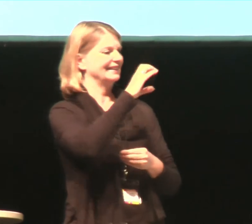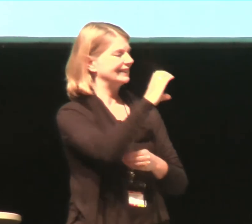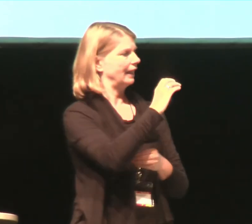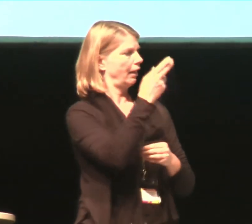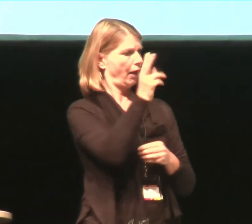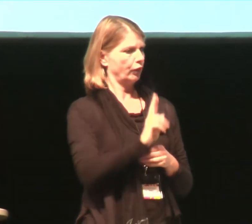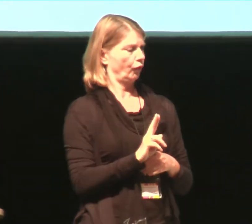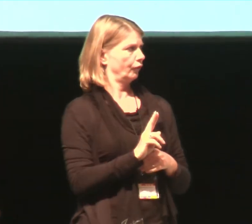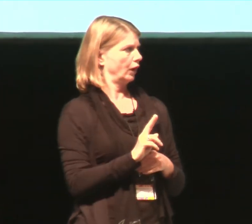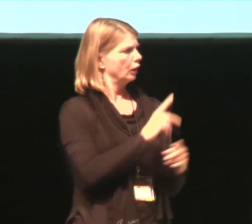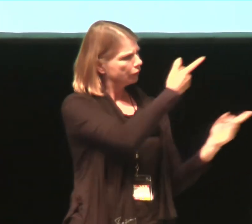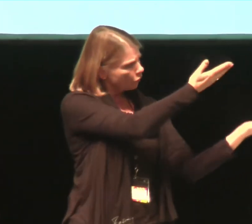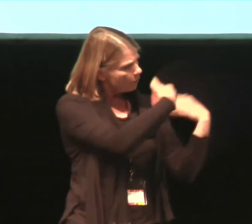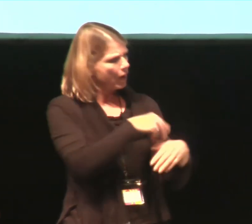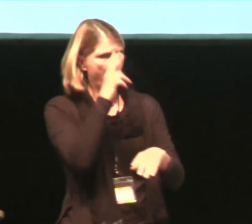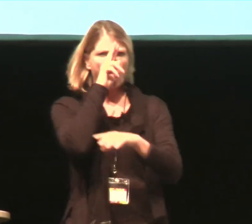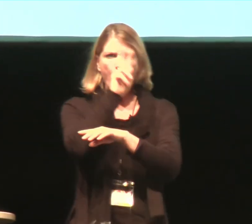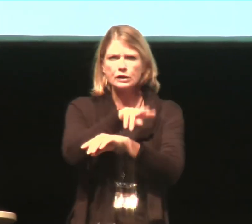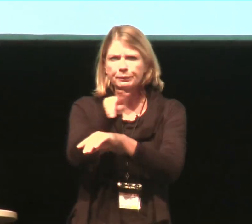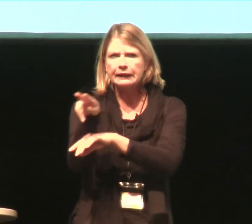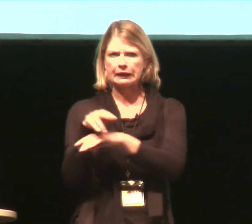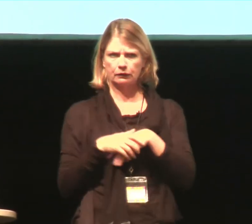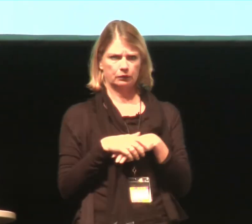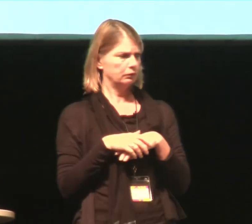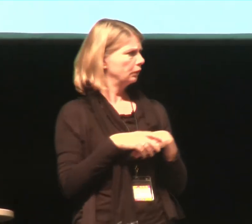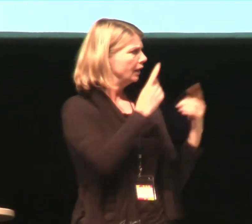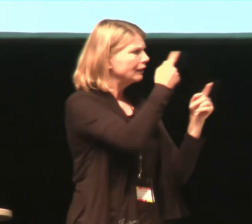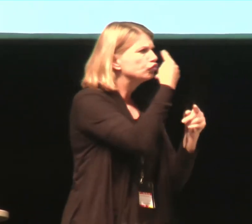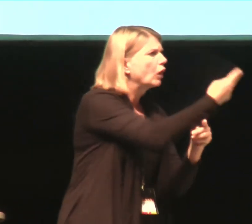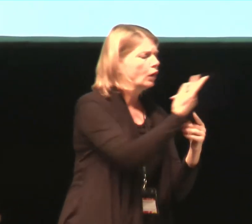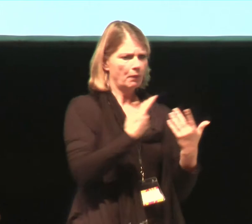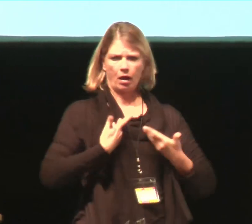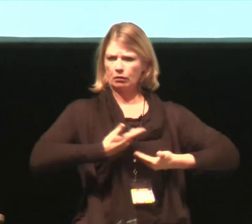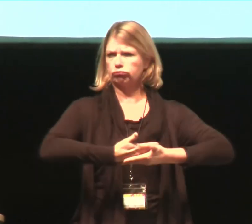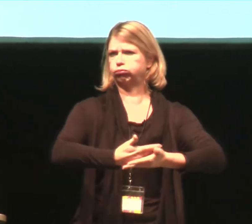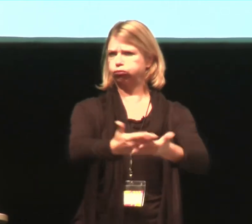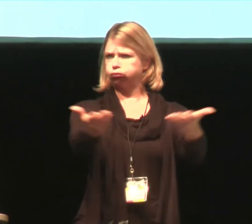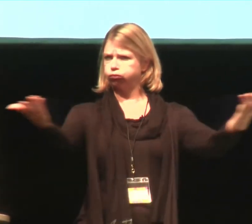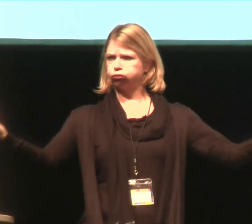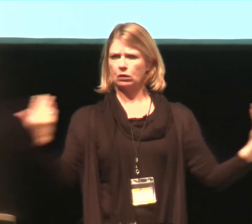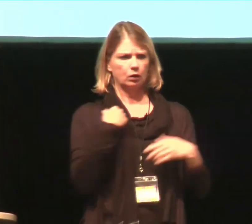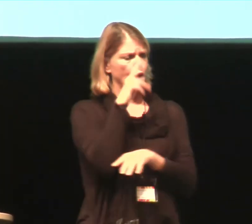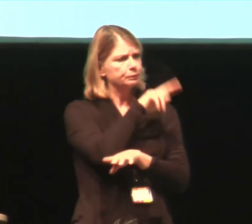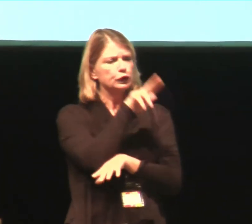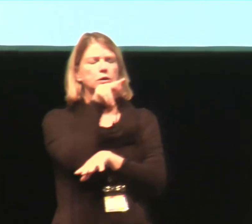hospitieren zu können, um ein breiteres Spektrum zu haben, was das